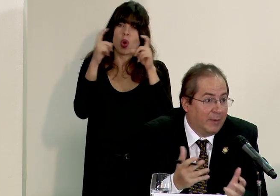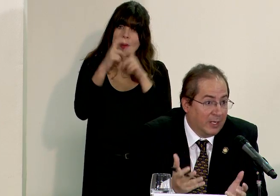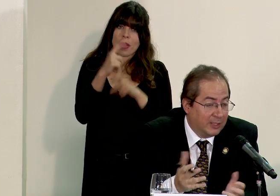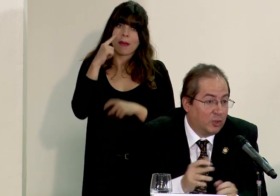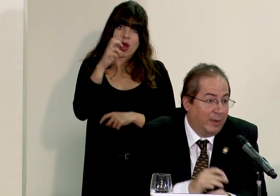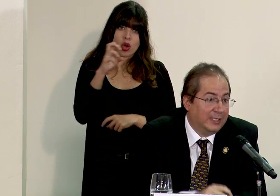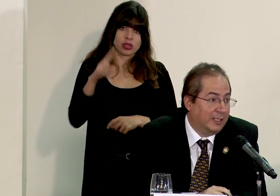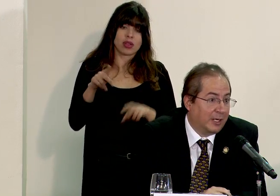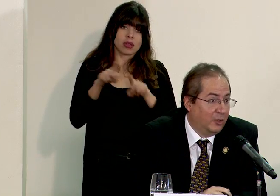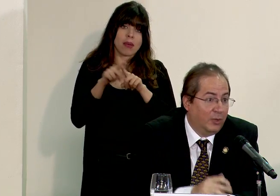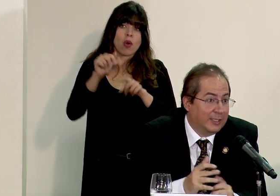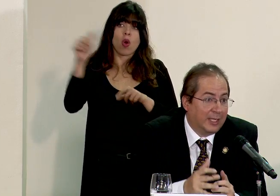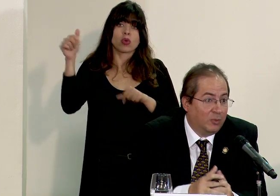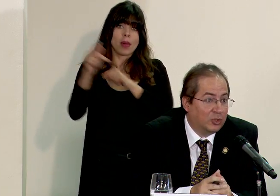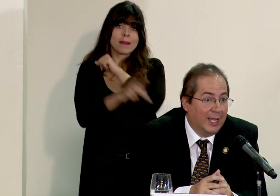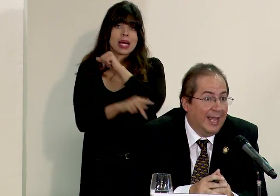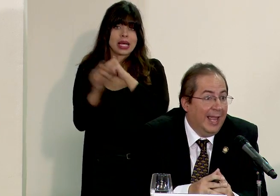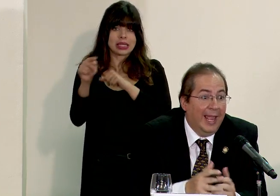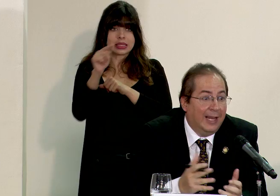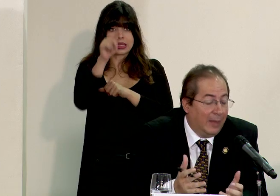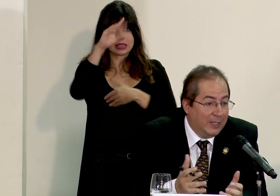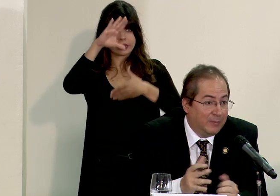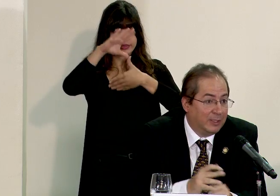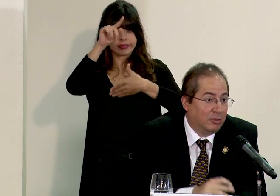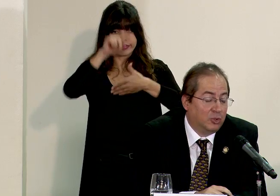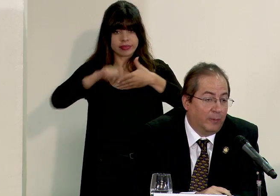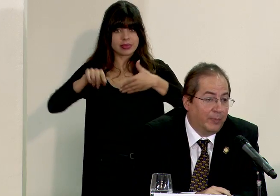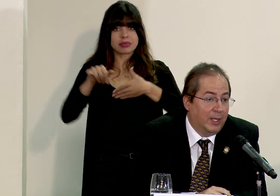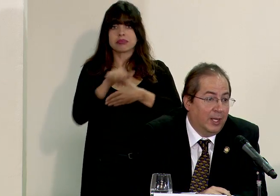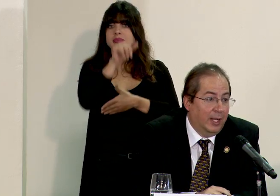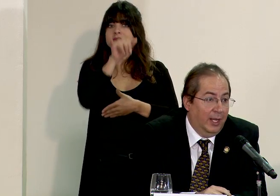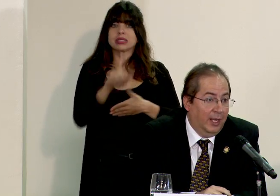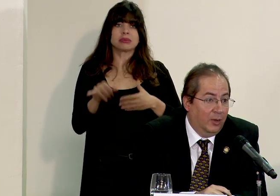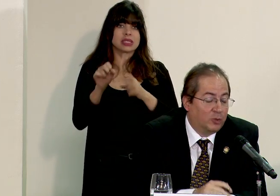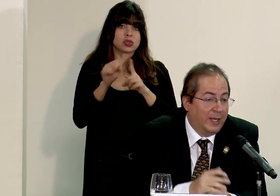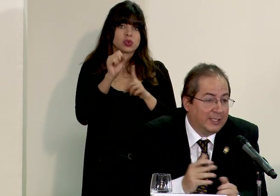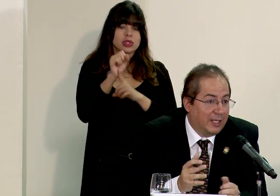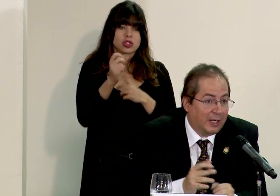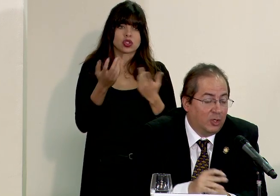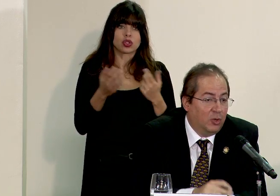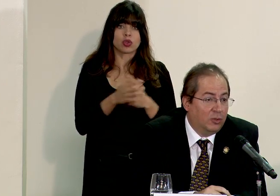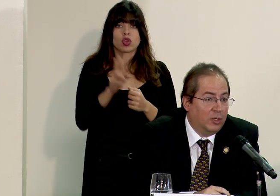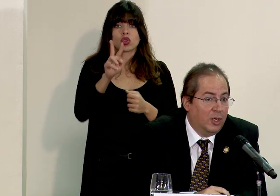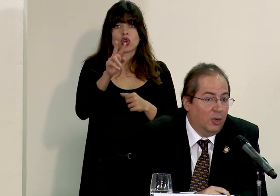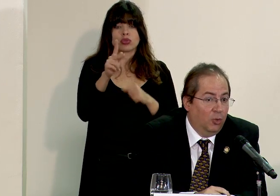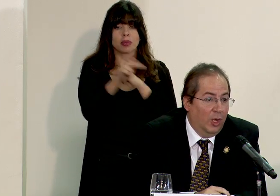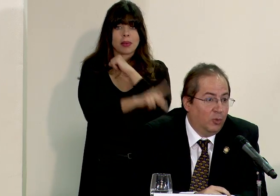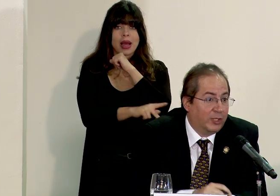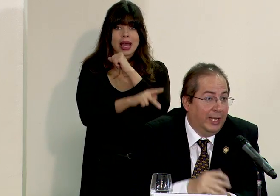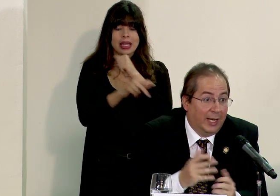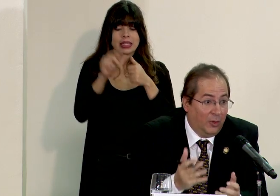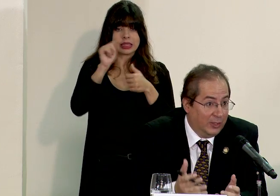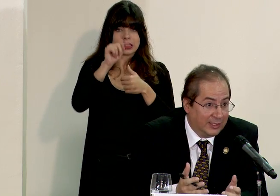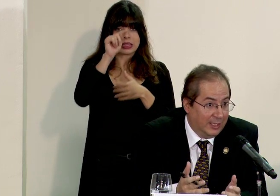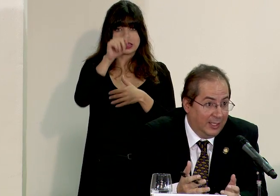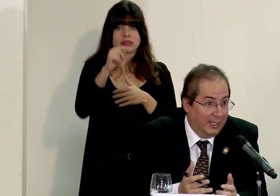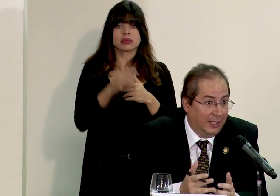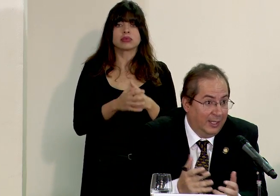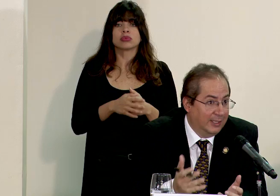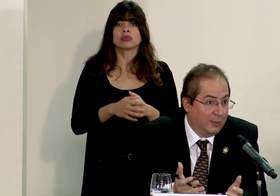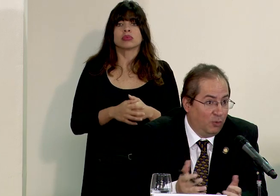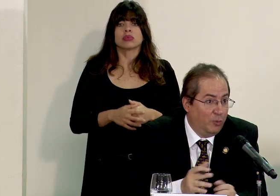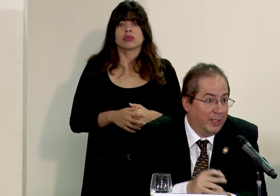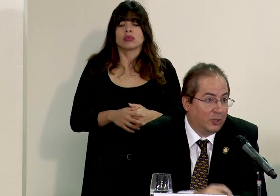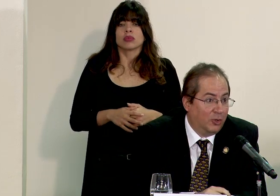Costa Rica y para el resto de países de la región que estamos en la misma situación los países de la región no hemos generado este